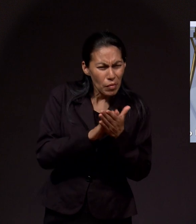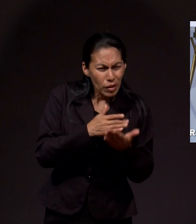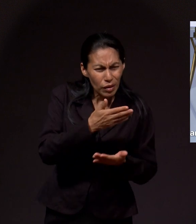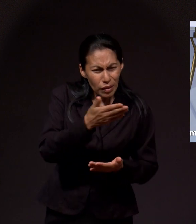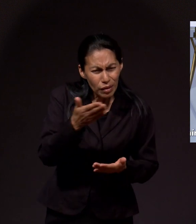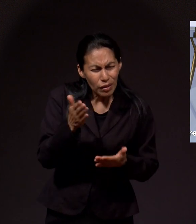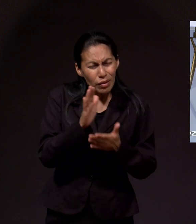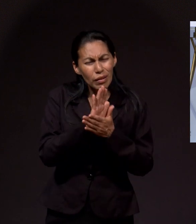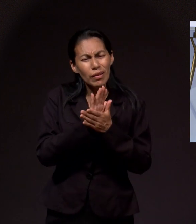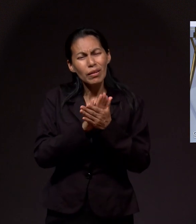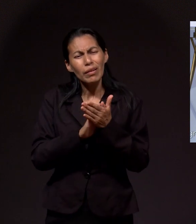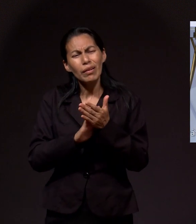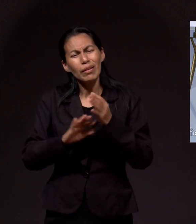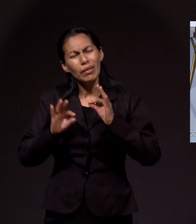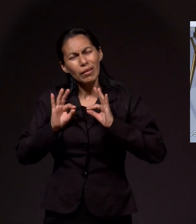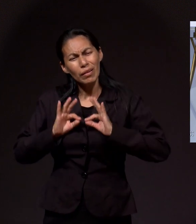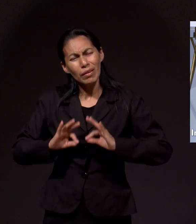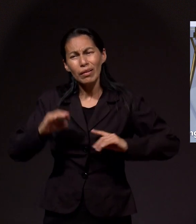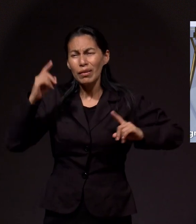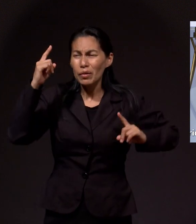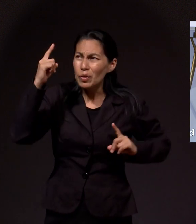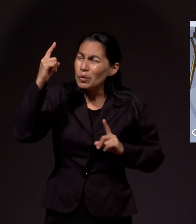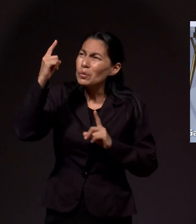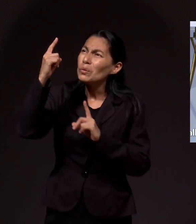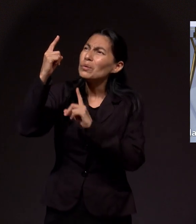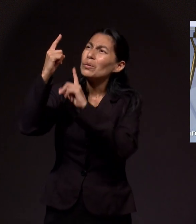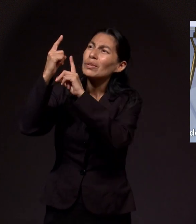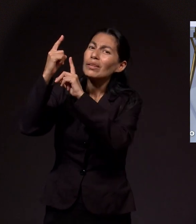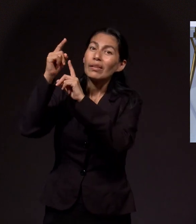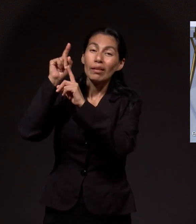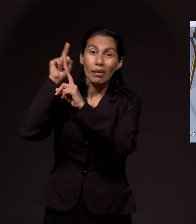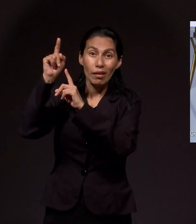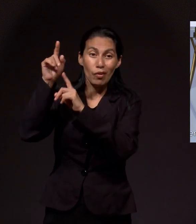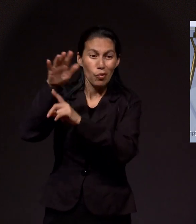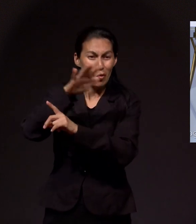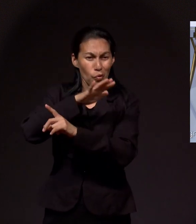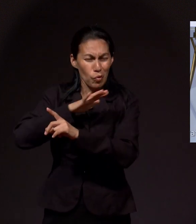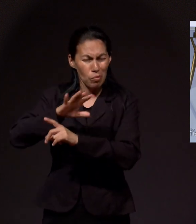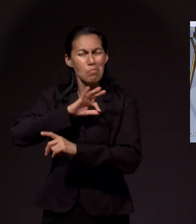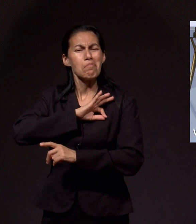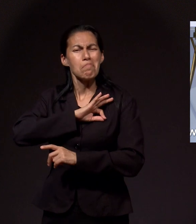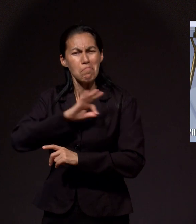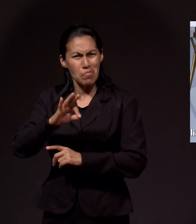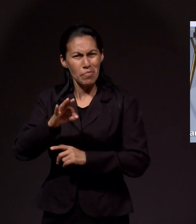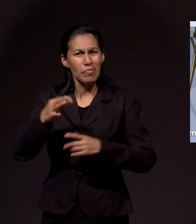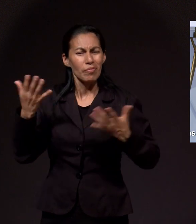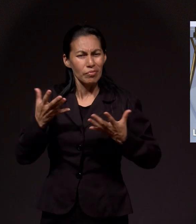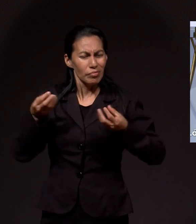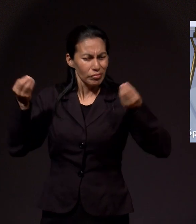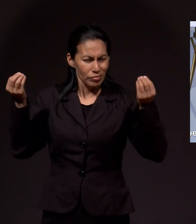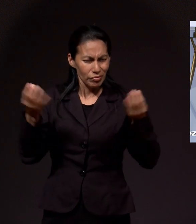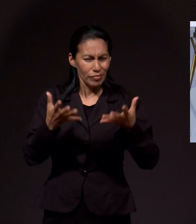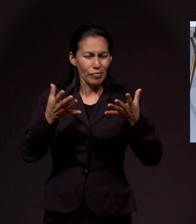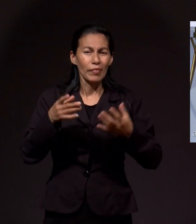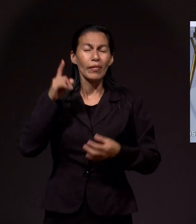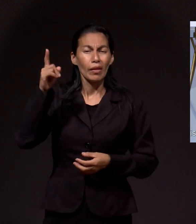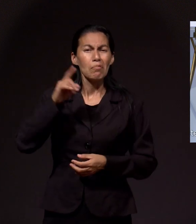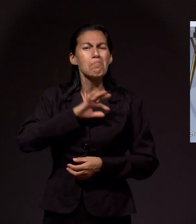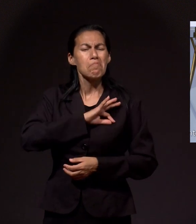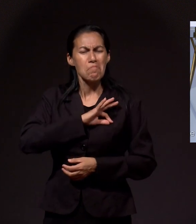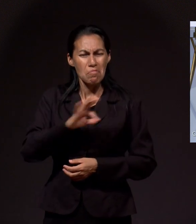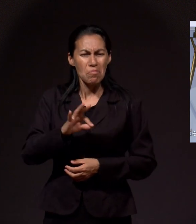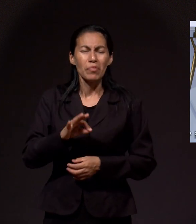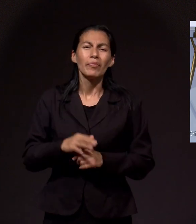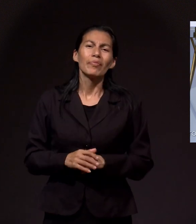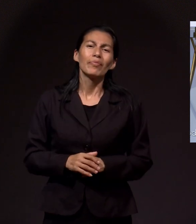pero ferviente, que Él obrará lo imposible, porque Él es el Dios